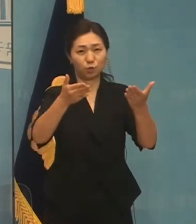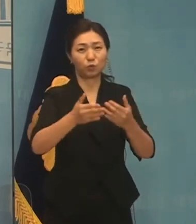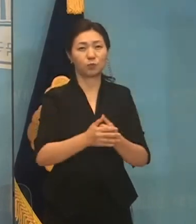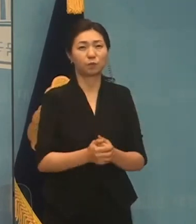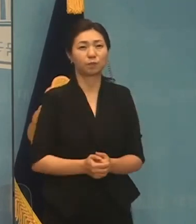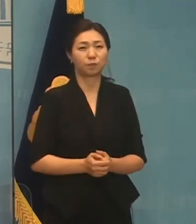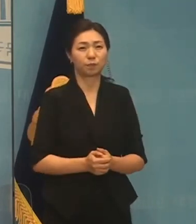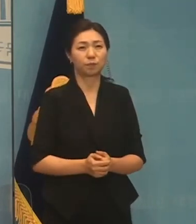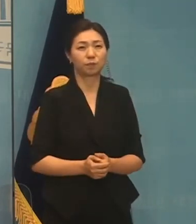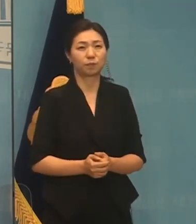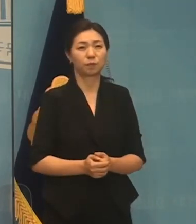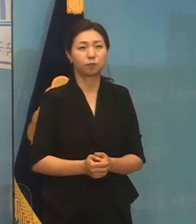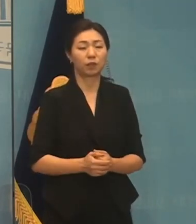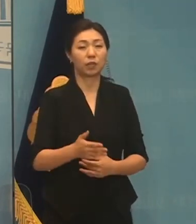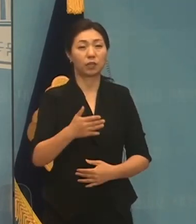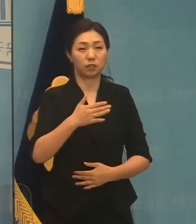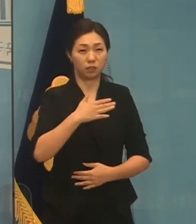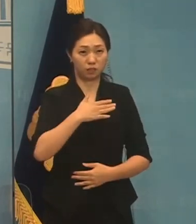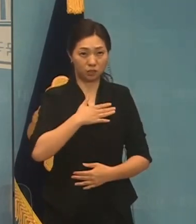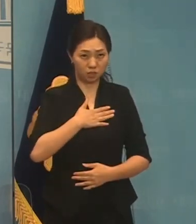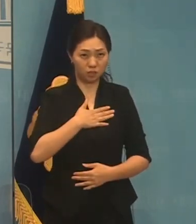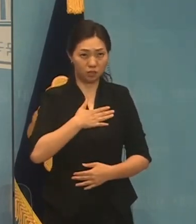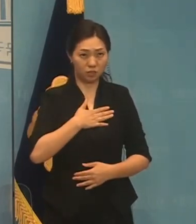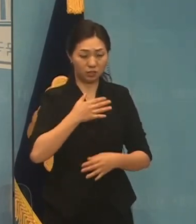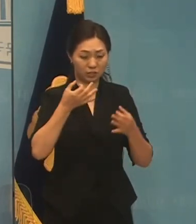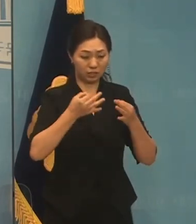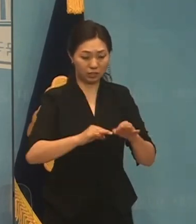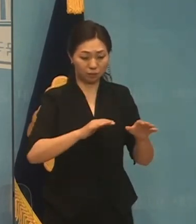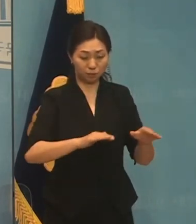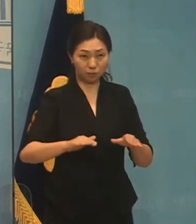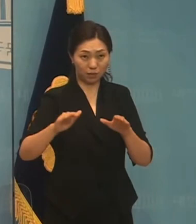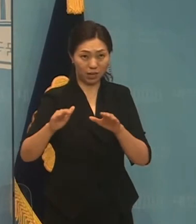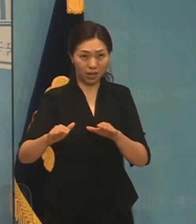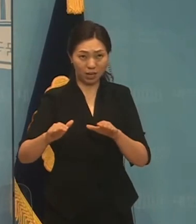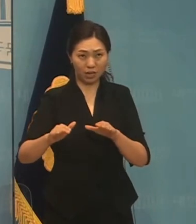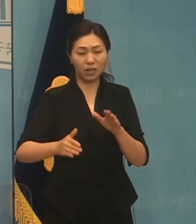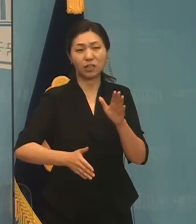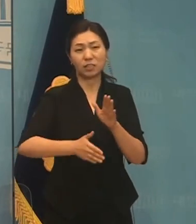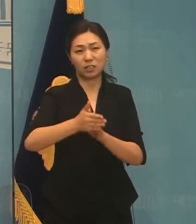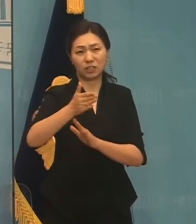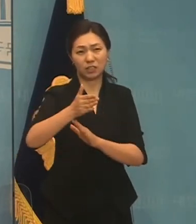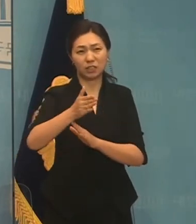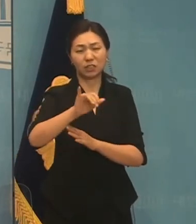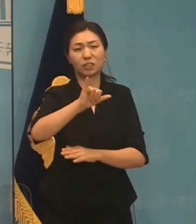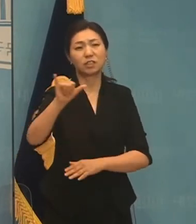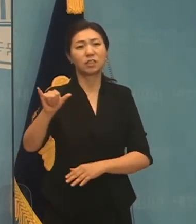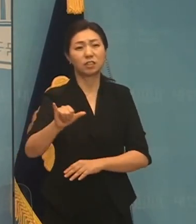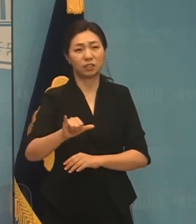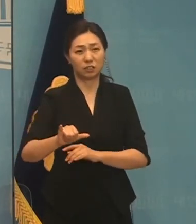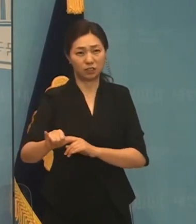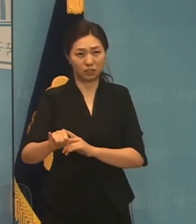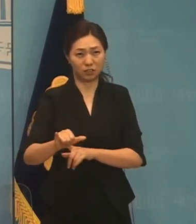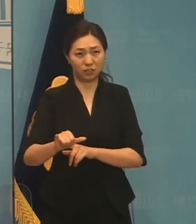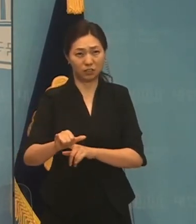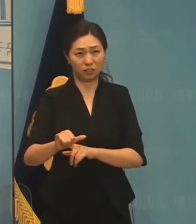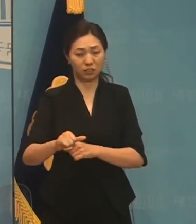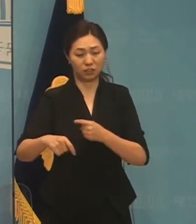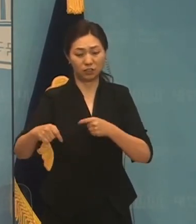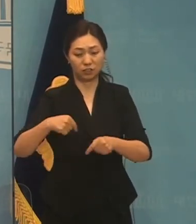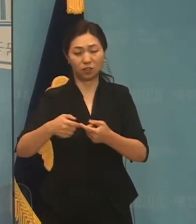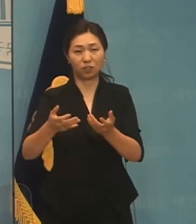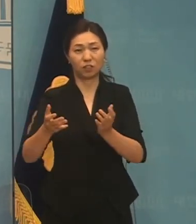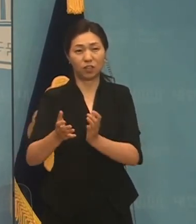말씀드립니다. 저는 김혜 씨 을 국민의 김혜 씨 을 당일 위원장